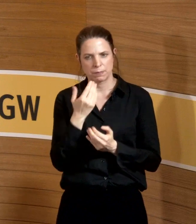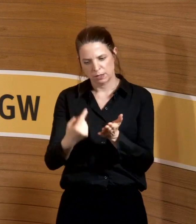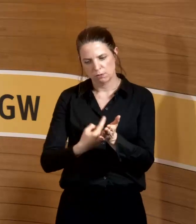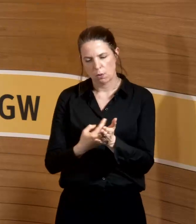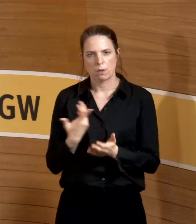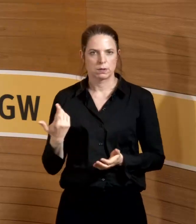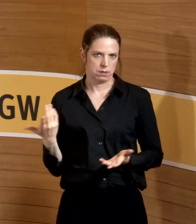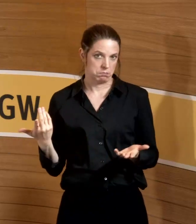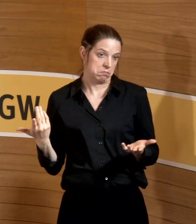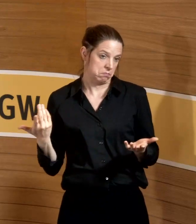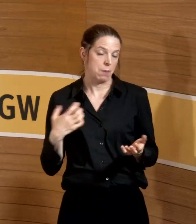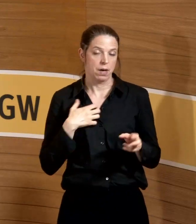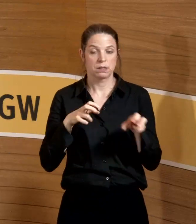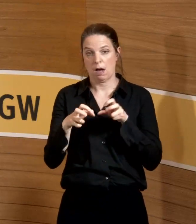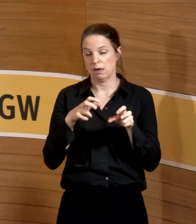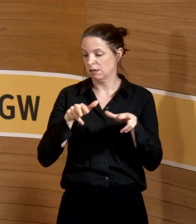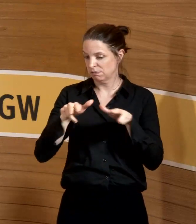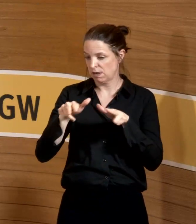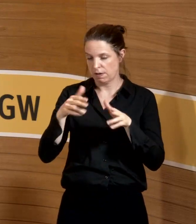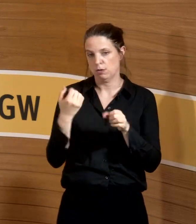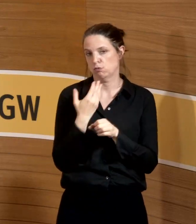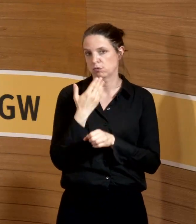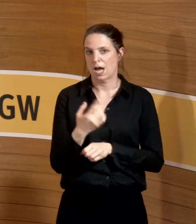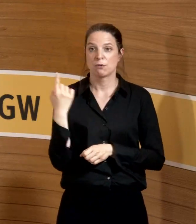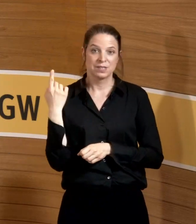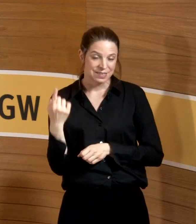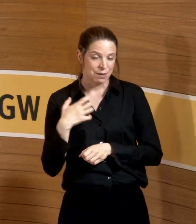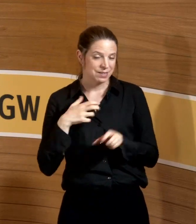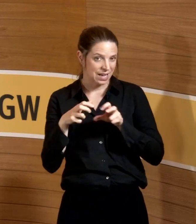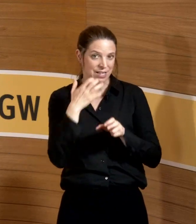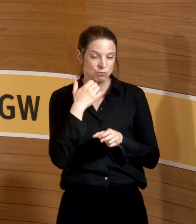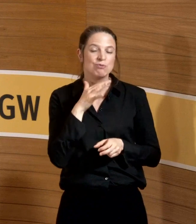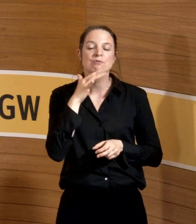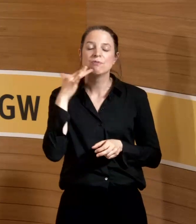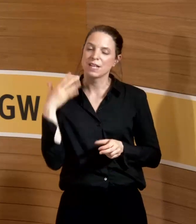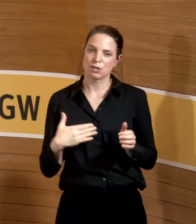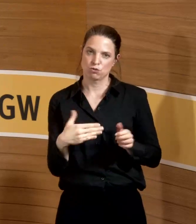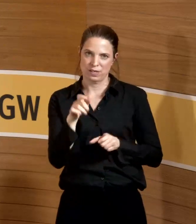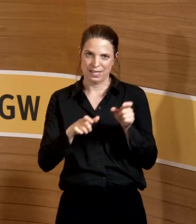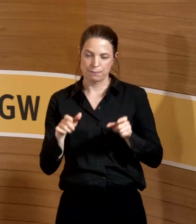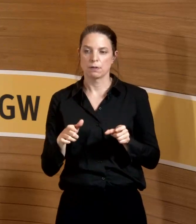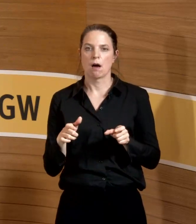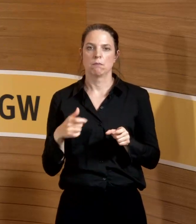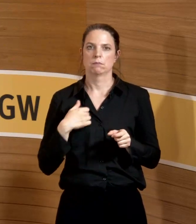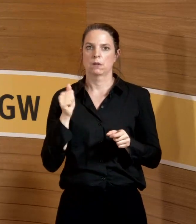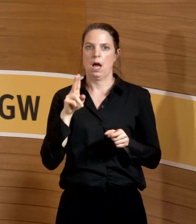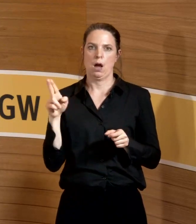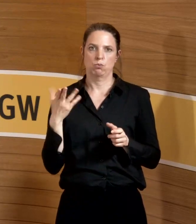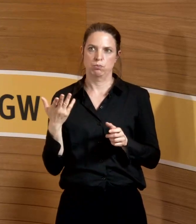Krankenkassen verwalten es und die haben natürlich Interesse, möglichst viele Schwangere von der AU weg in die